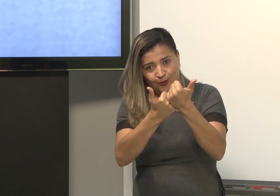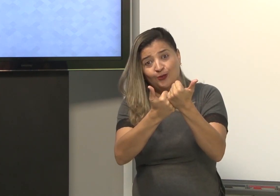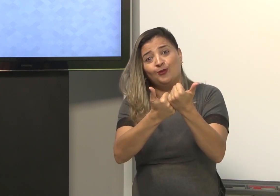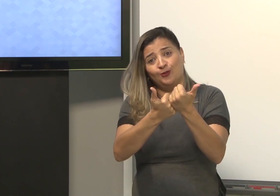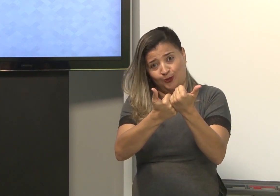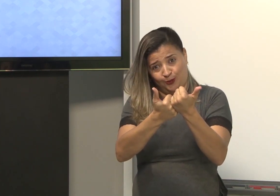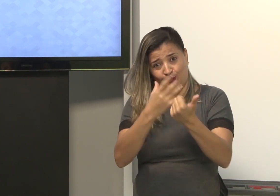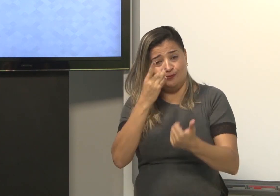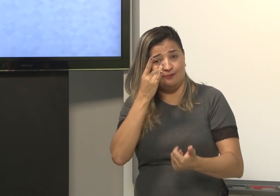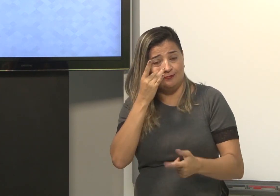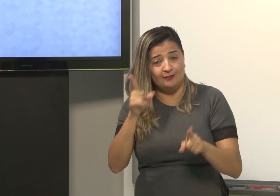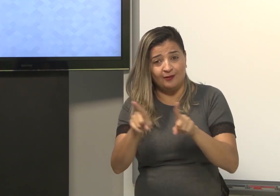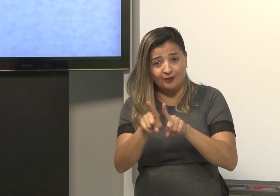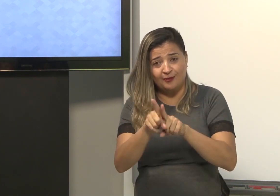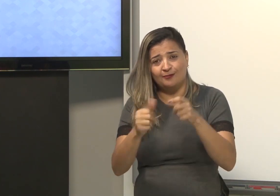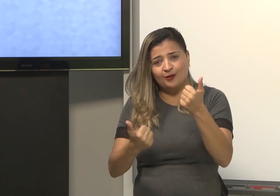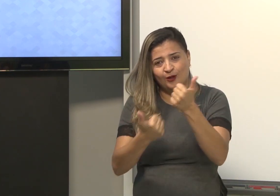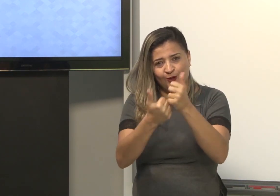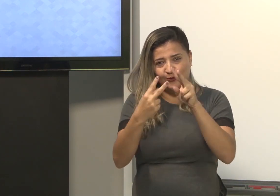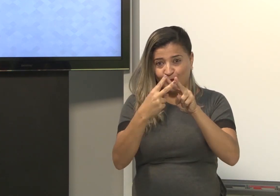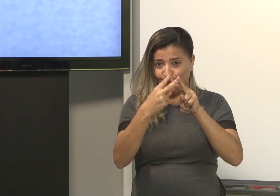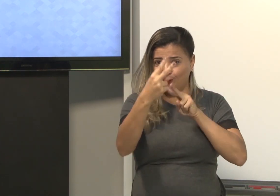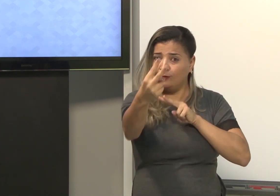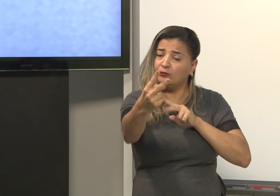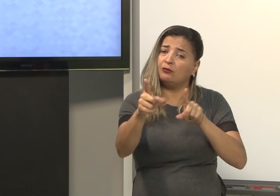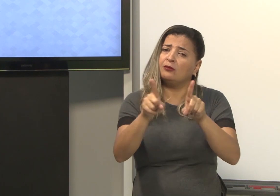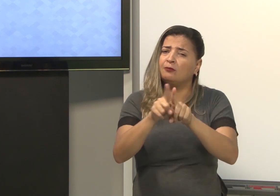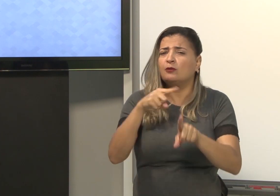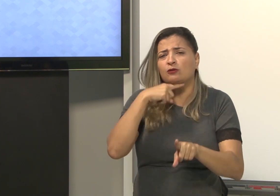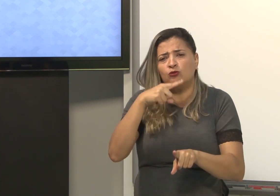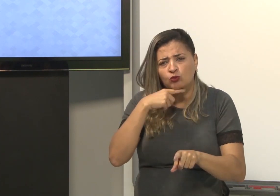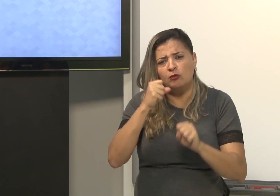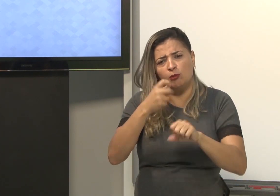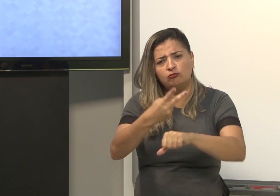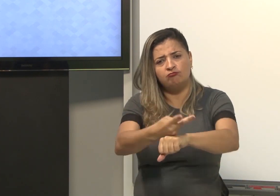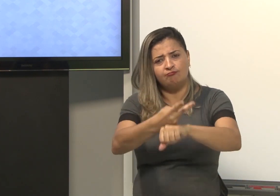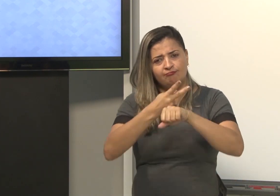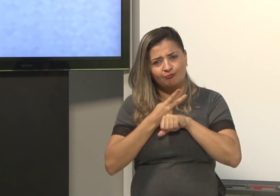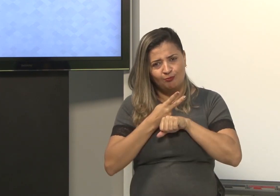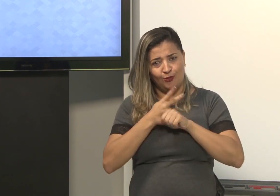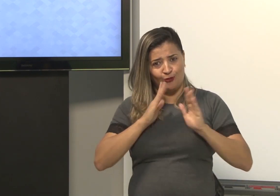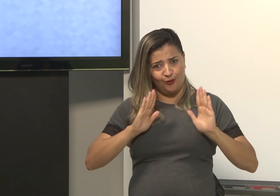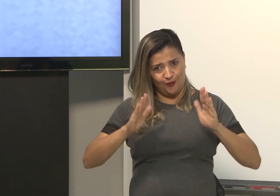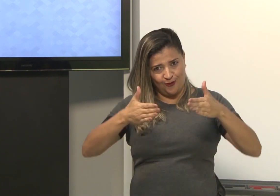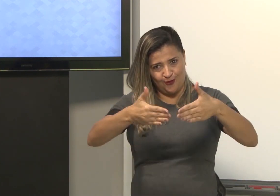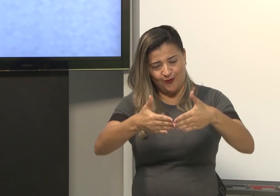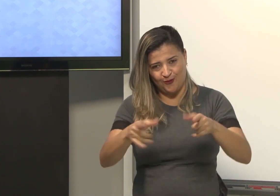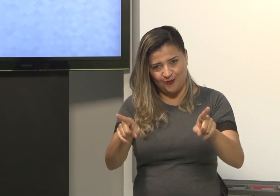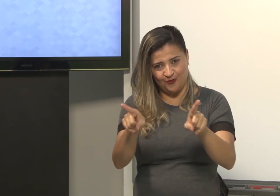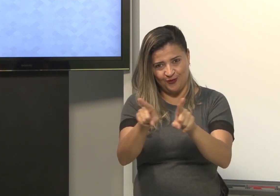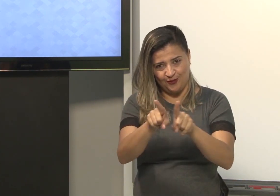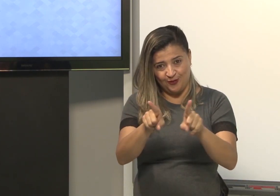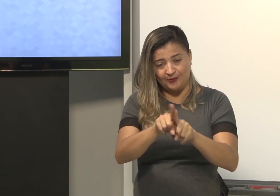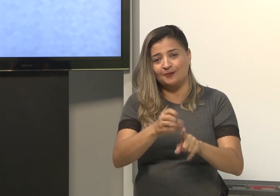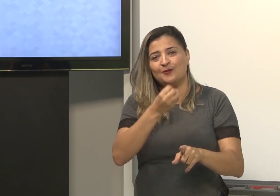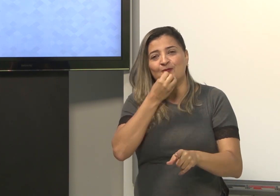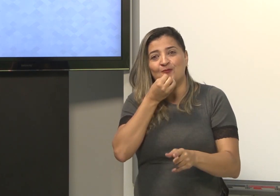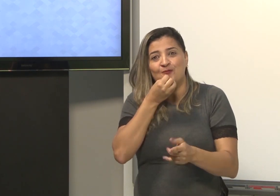presencial, procurando conversar com ele, me procurando também, participando dos fóruns. E bom estudo para vocês.